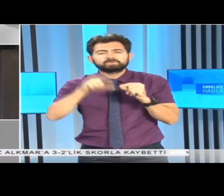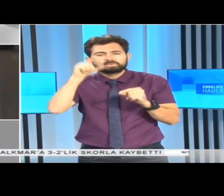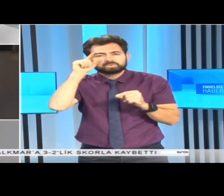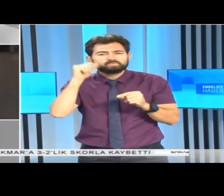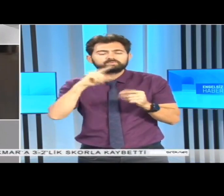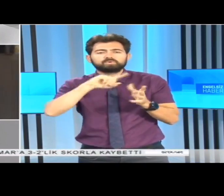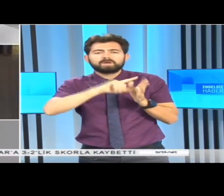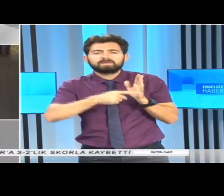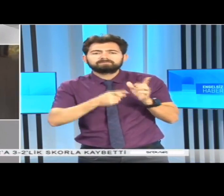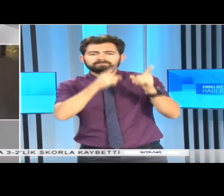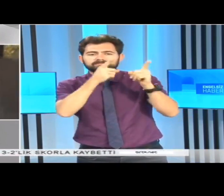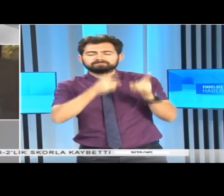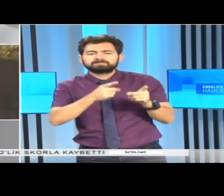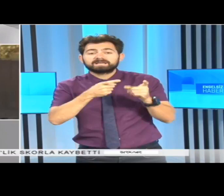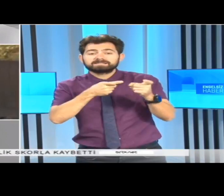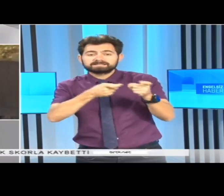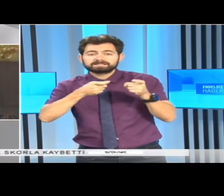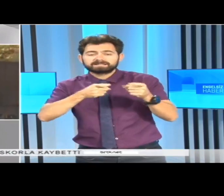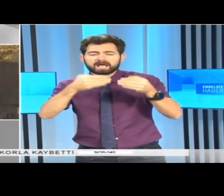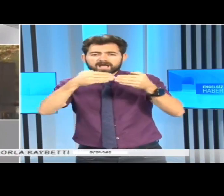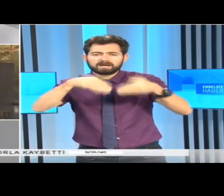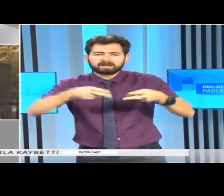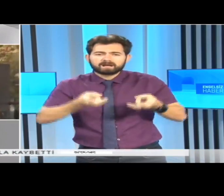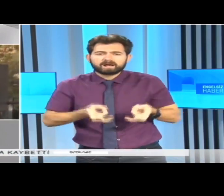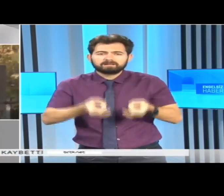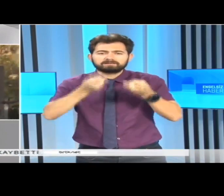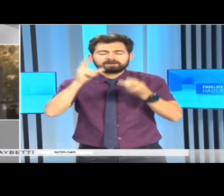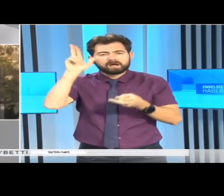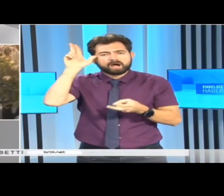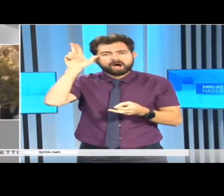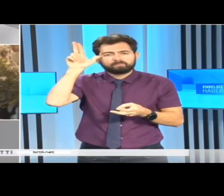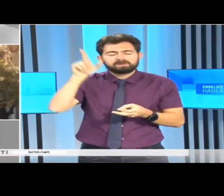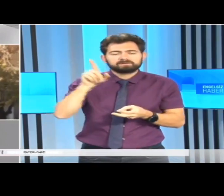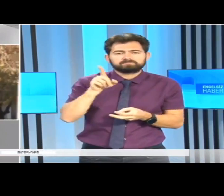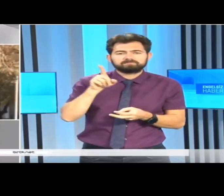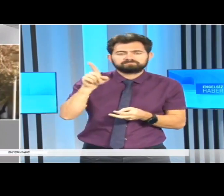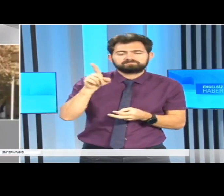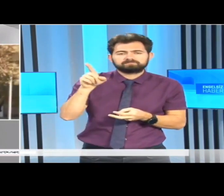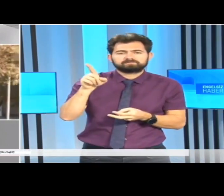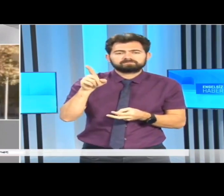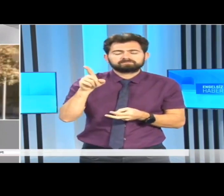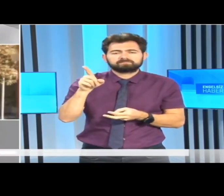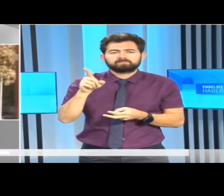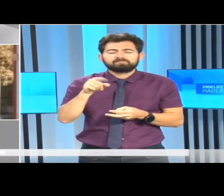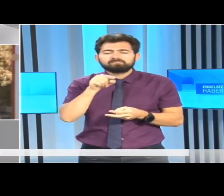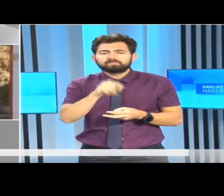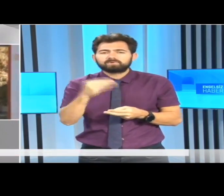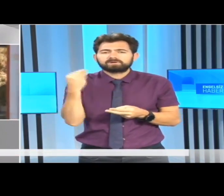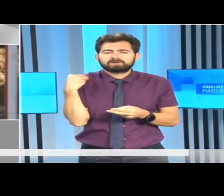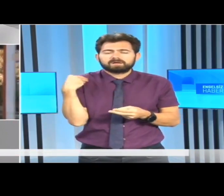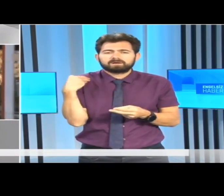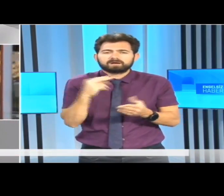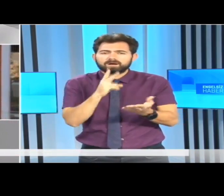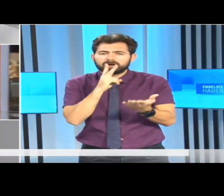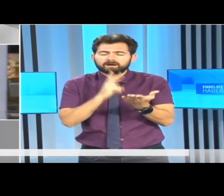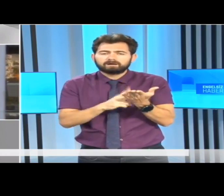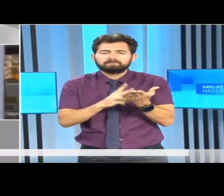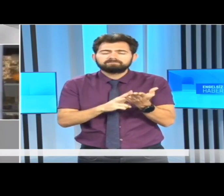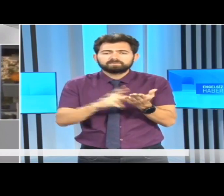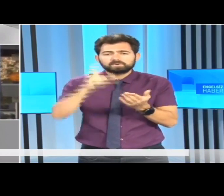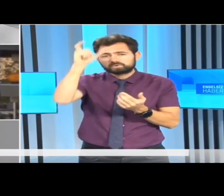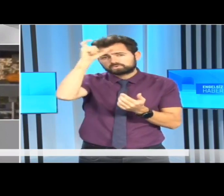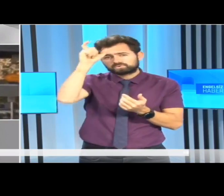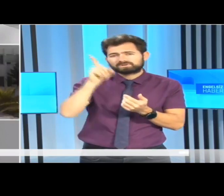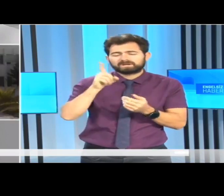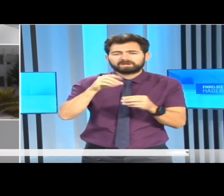silah ambargosunu kaldıran ABD'nin bu yeni adımının Türkiye